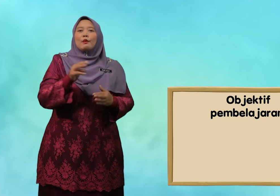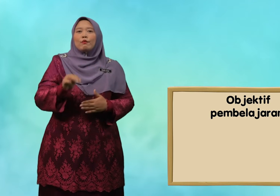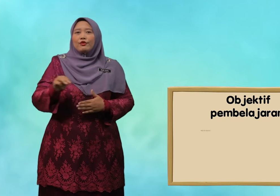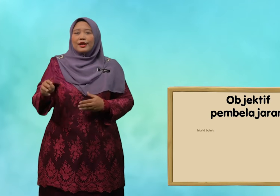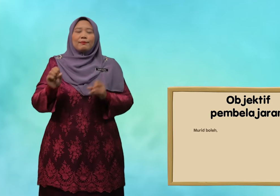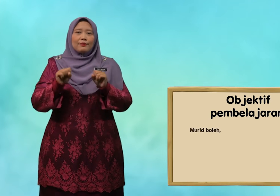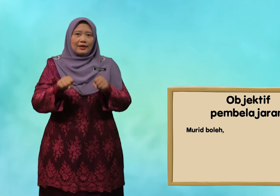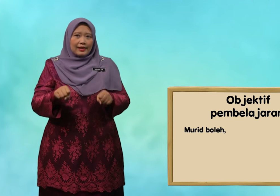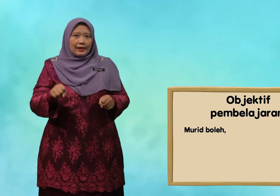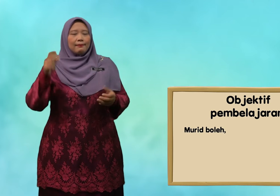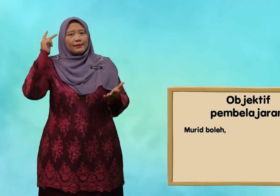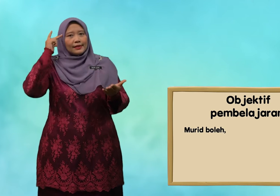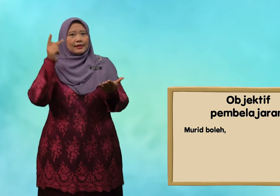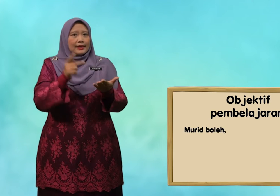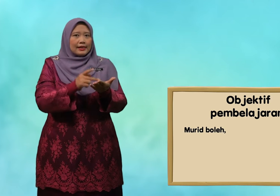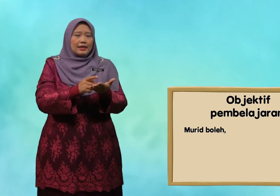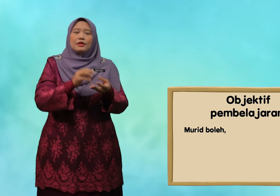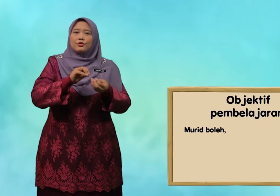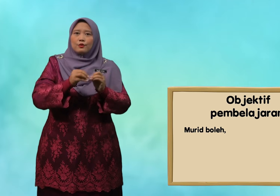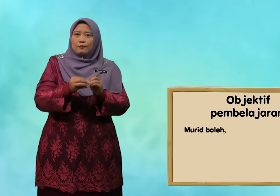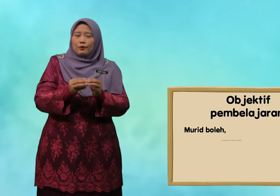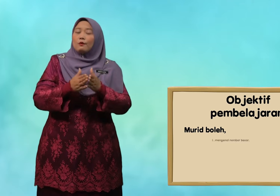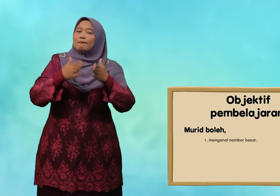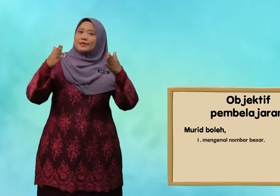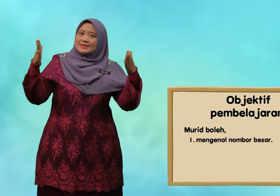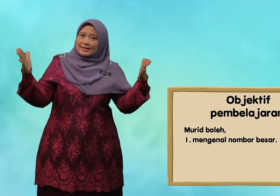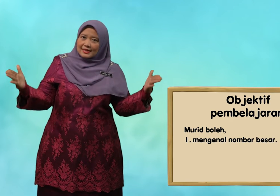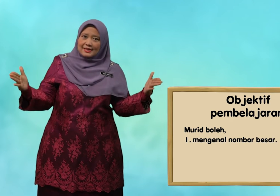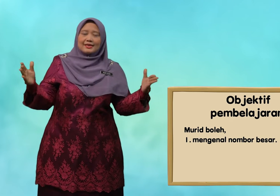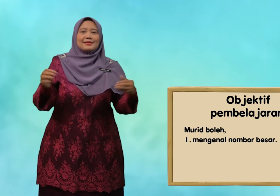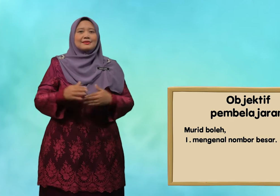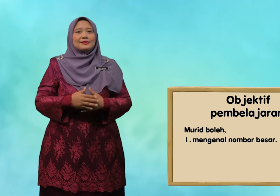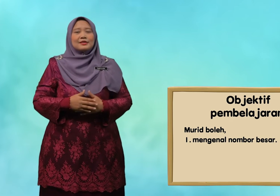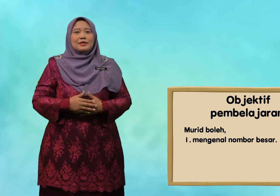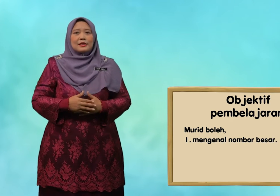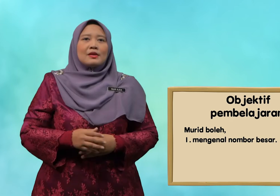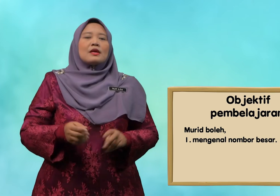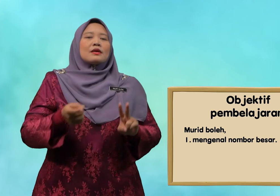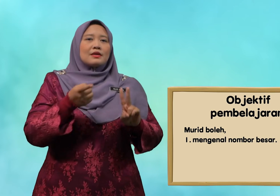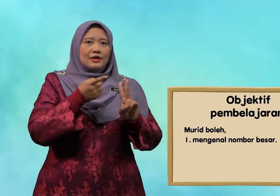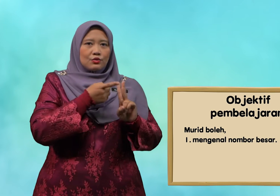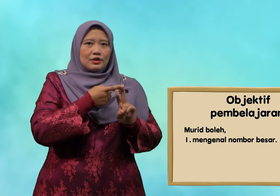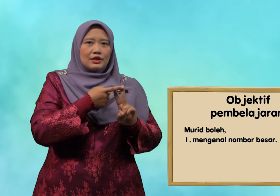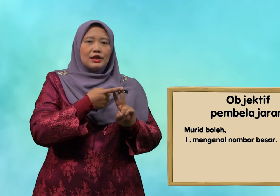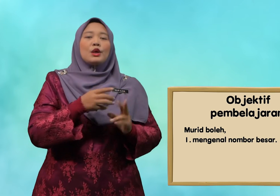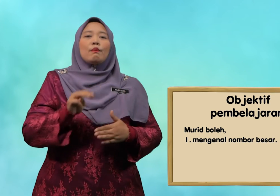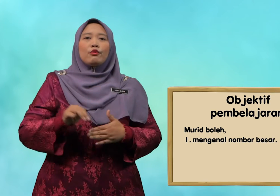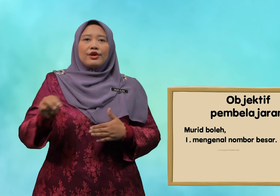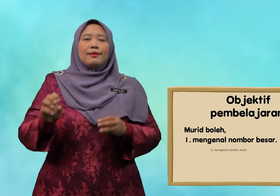murid boleh mengenal nombor besar. Kedua, murid